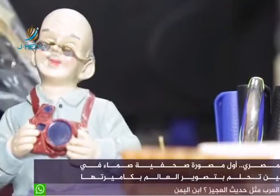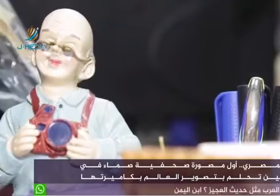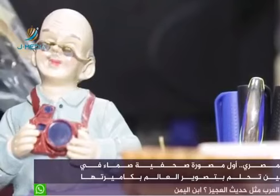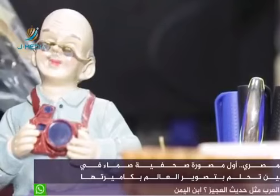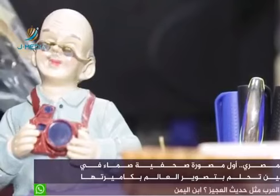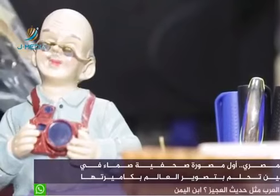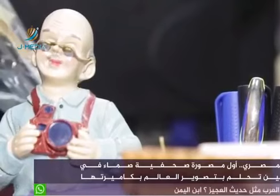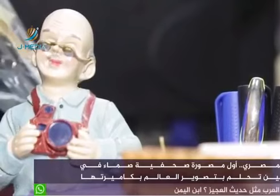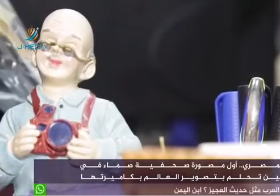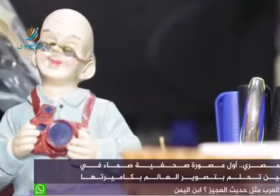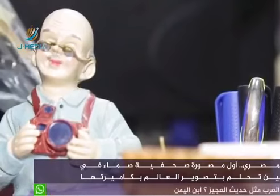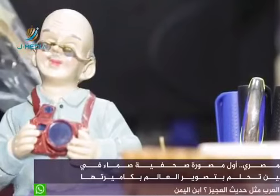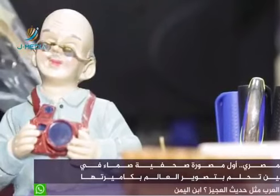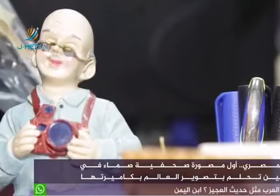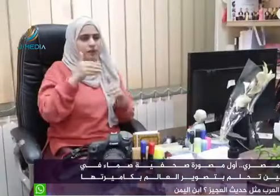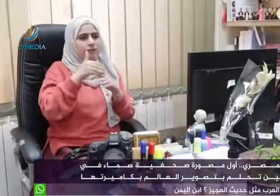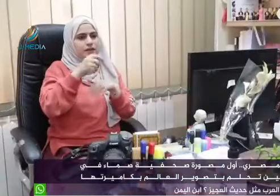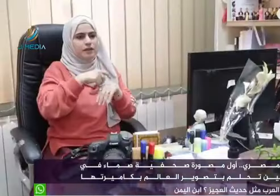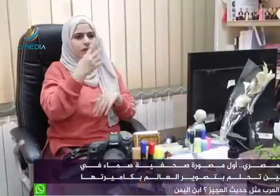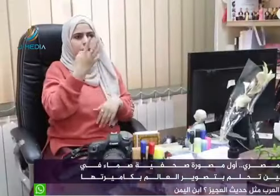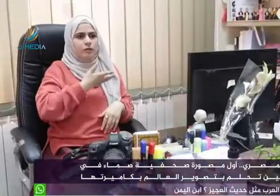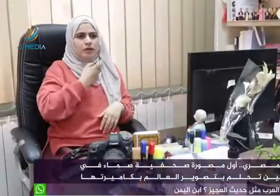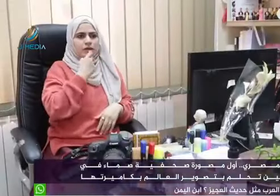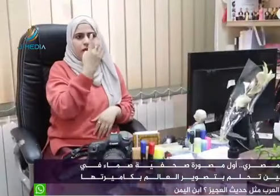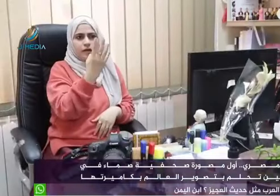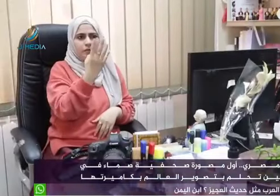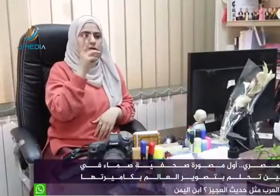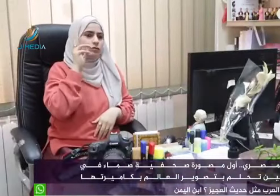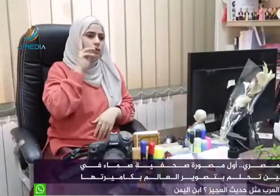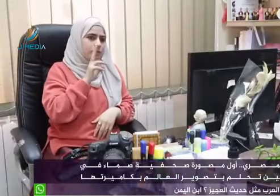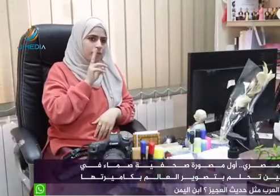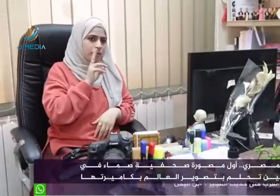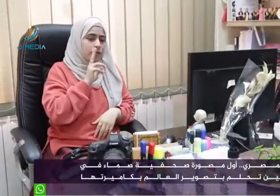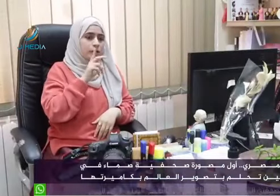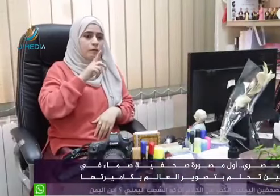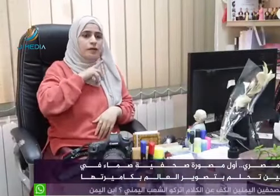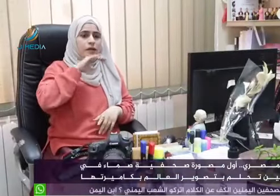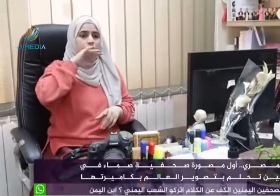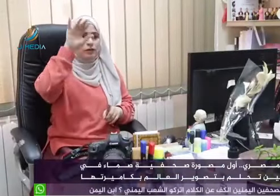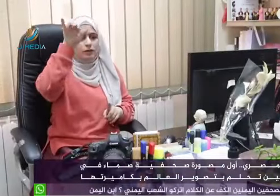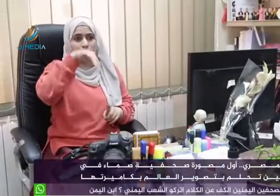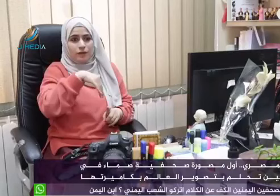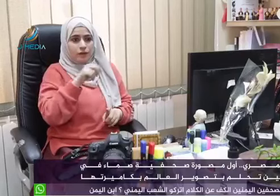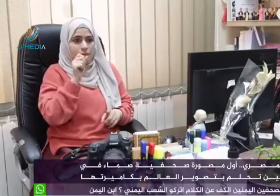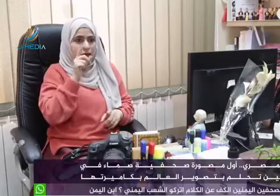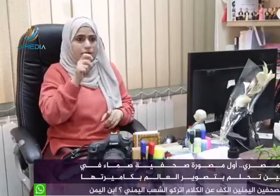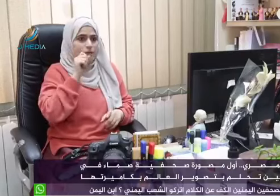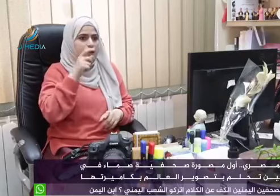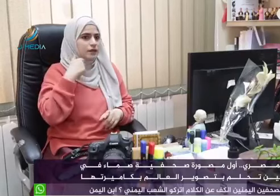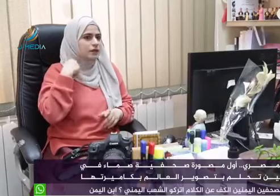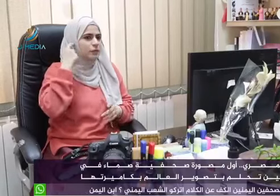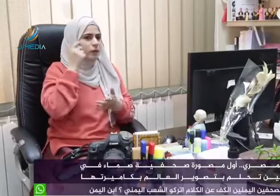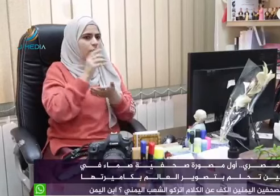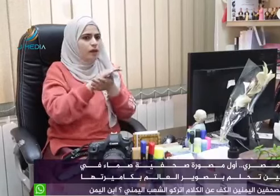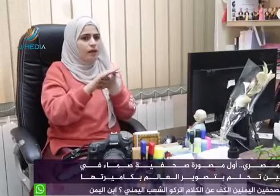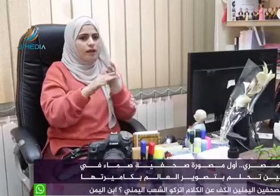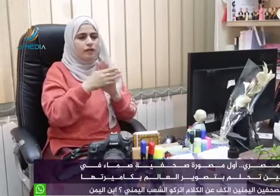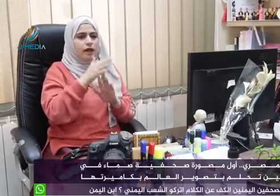لما كان عمري أربع سنين طبعا قبلها أنا ما كنت بعرف شو معنى الصوم وكيف كانوا أهلي